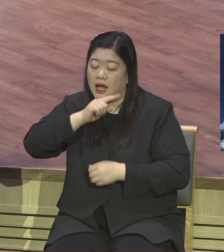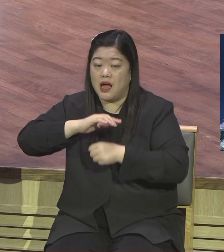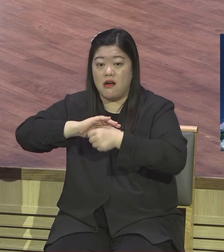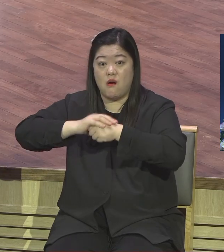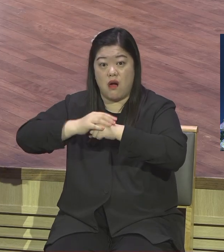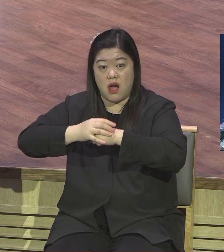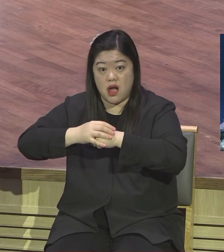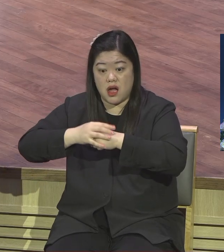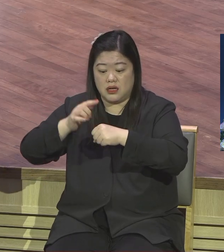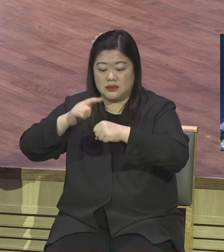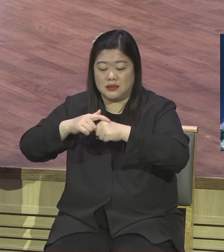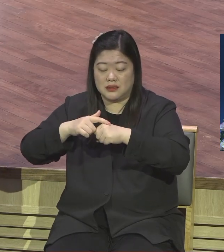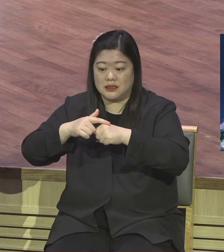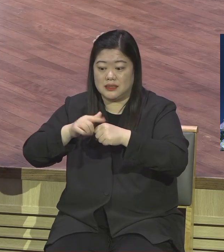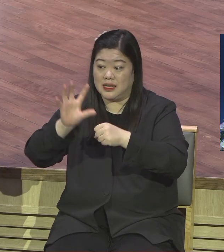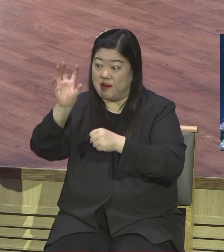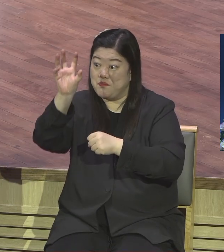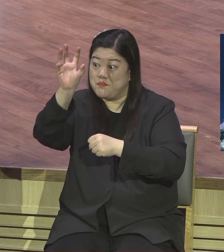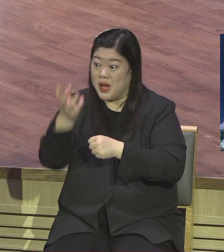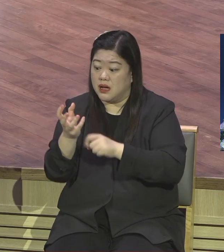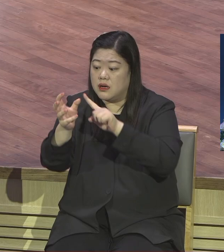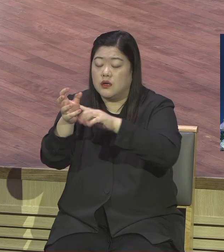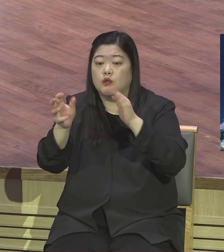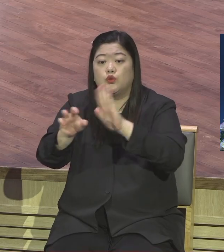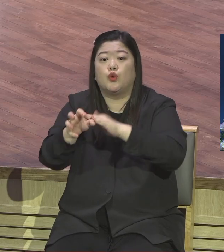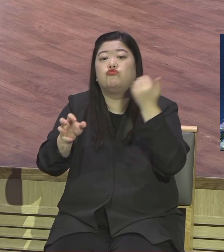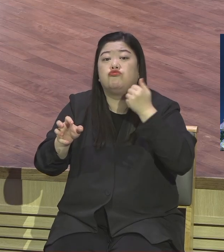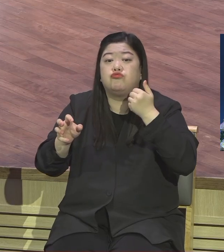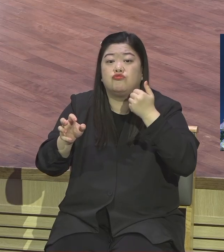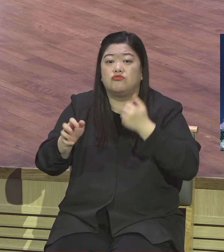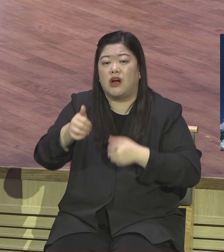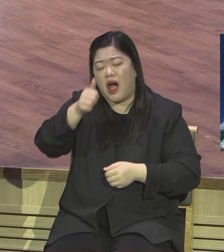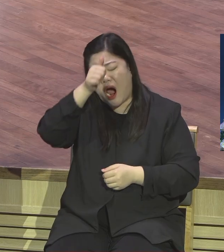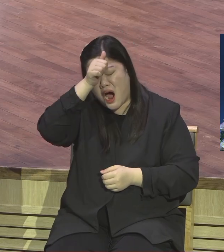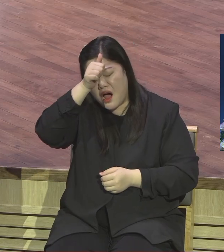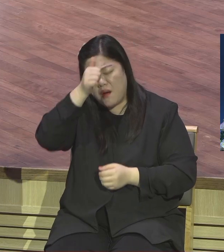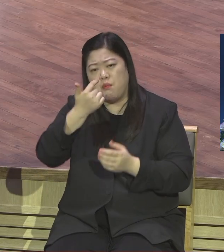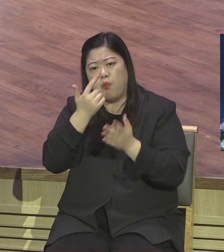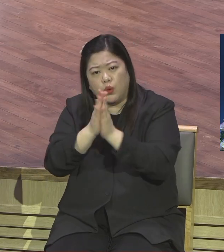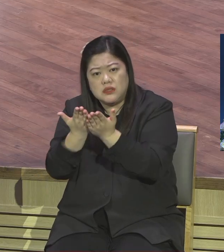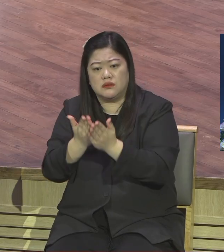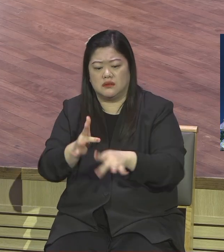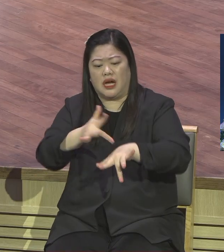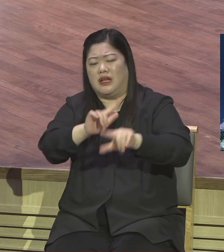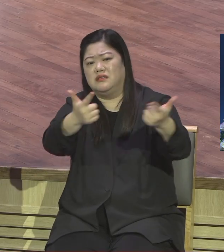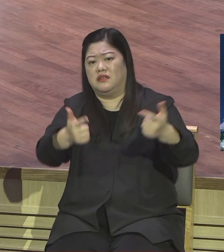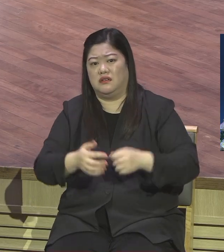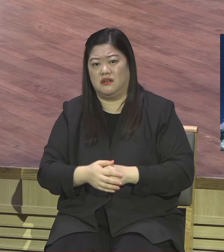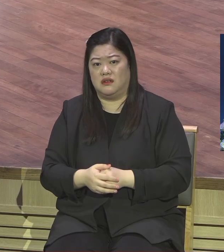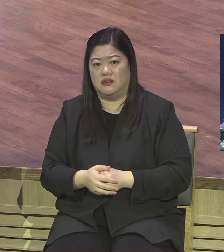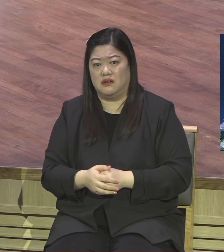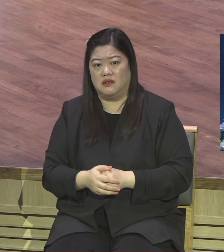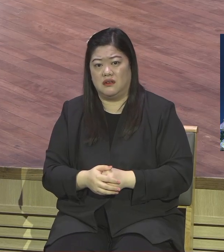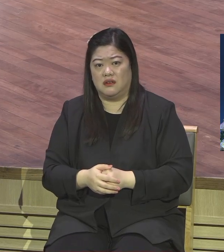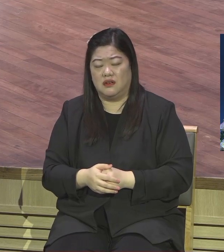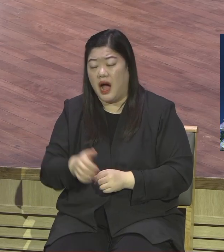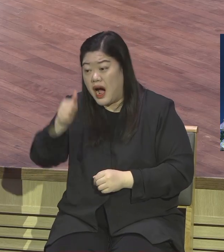속삭이니까 뱀을 통해서 뱀을 통해서 신앙 제일 가까이 지내는 제일 친한 사람 통해서 역사하는 거예요. 언제나